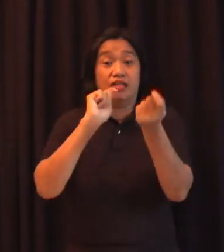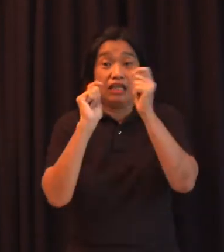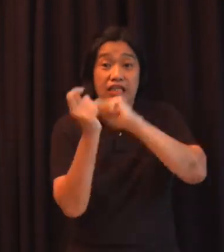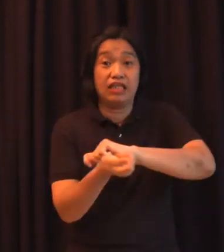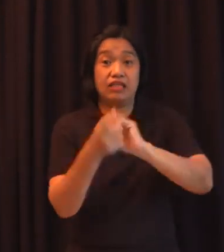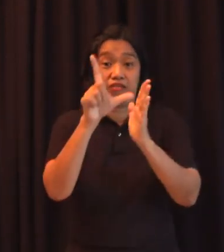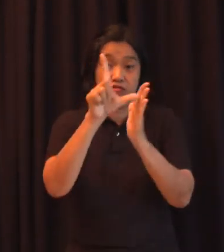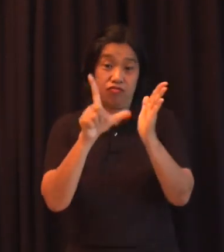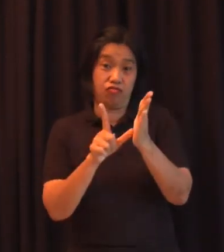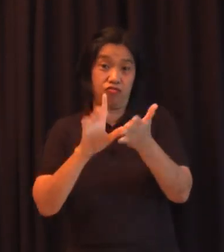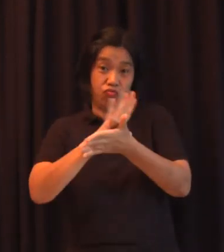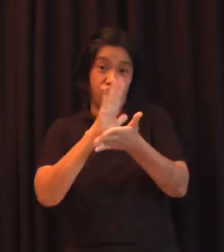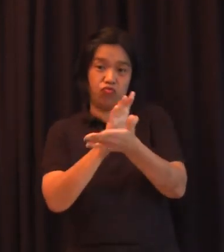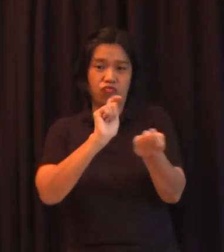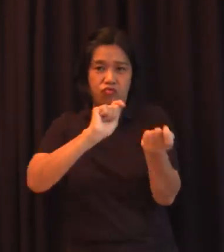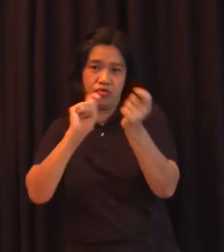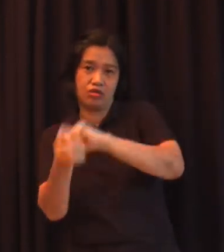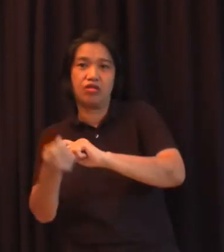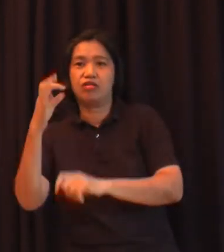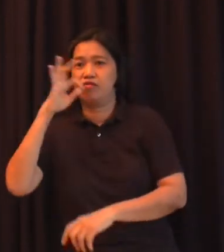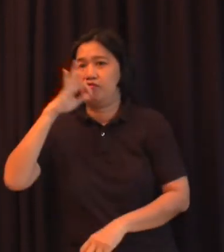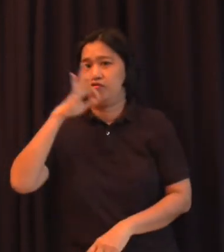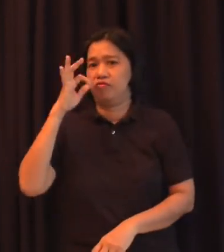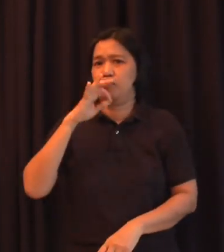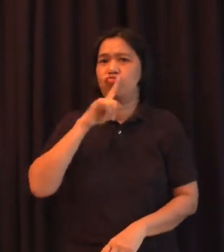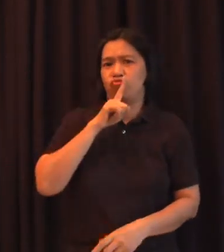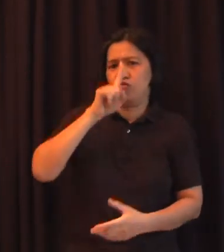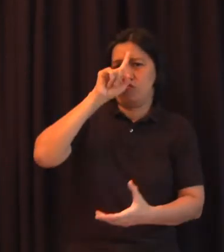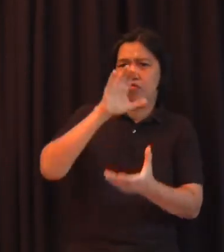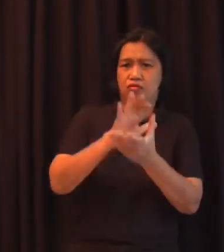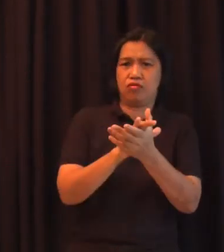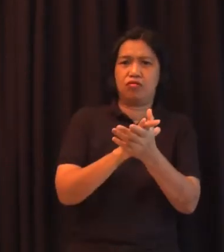talagang naniniwala siya sa practice niya ng